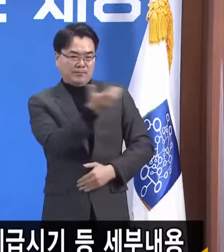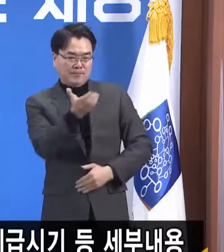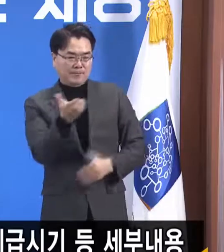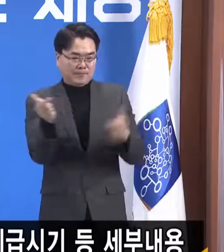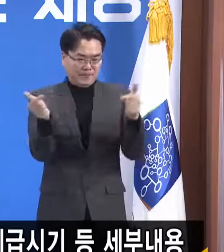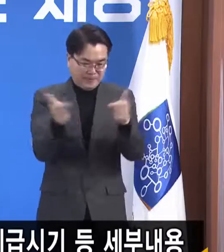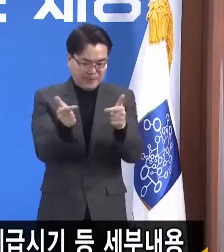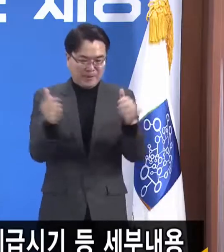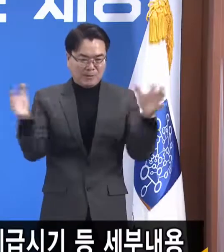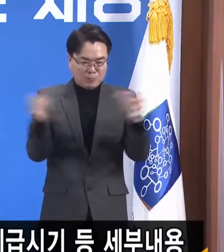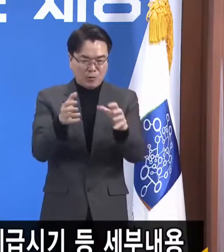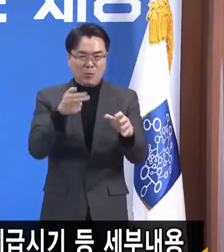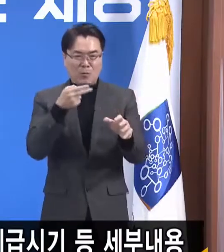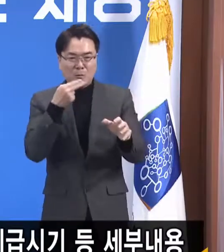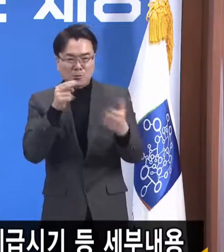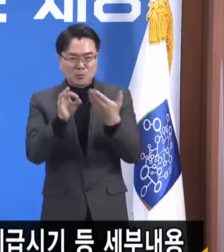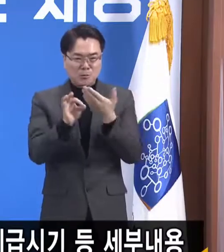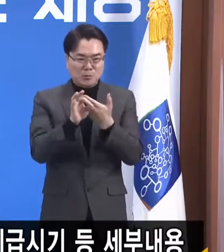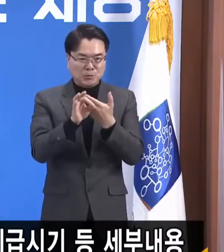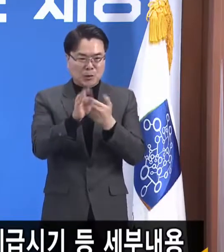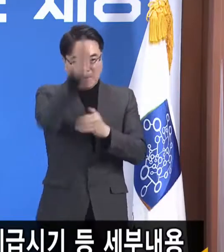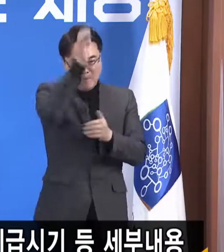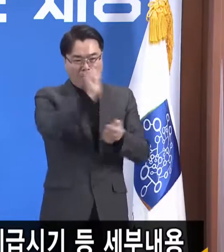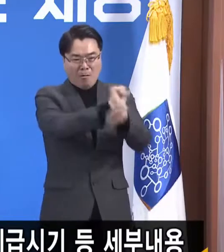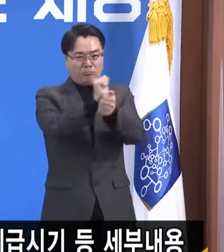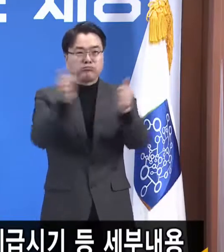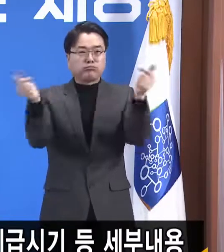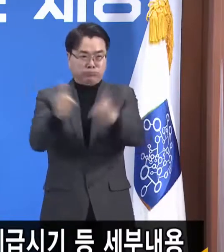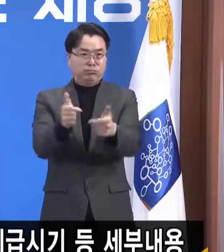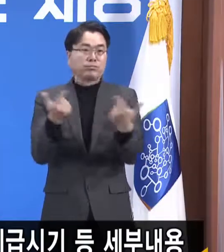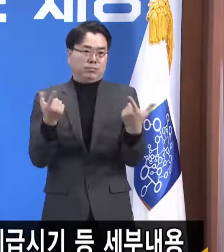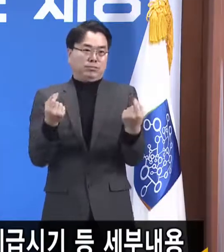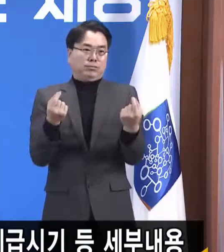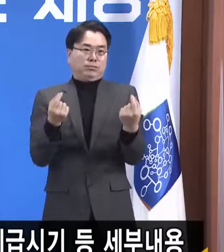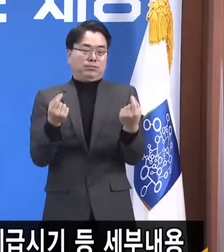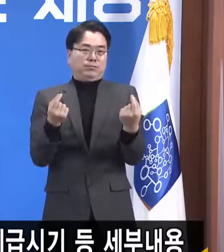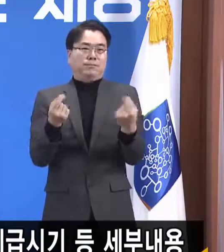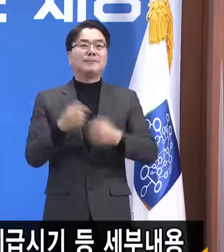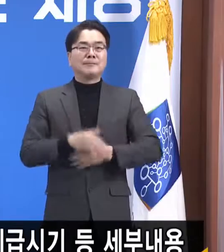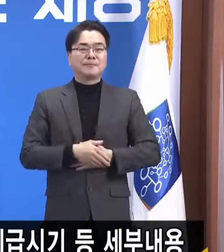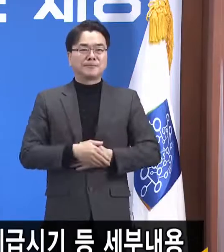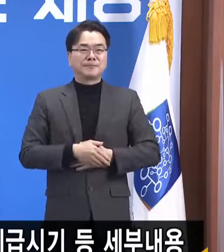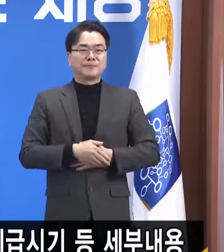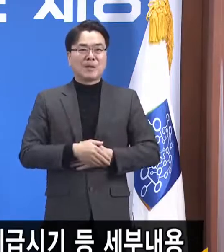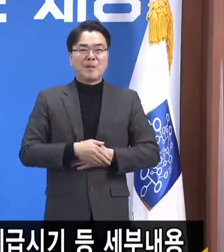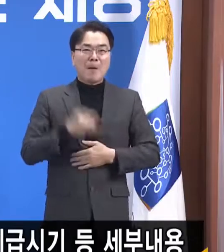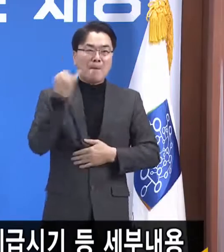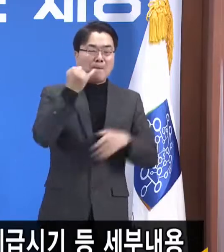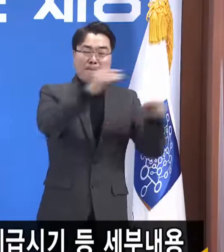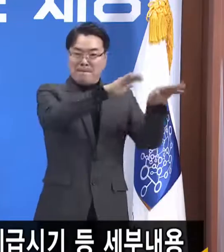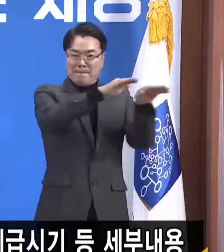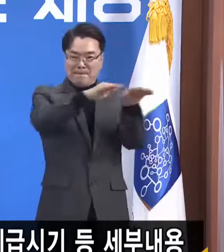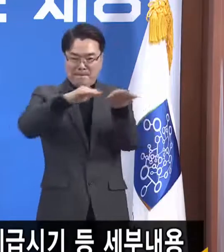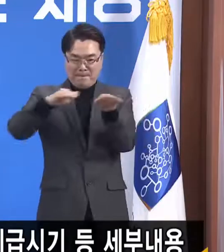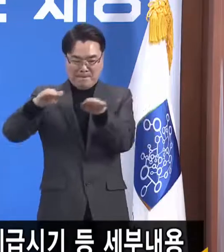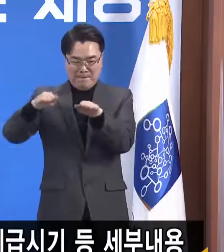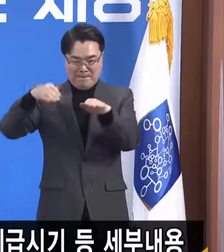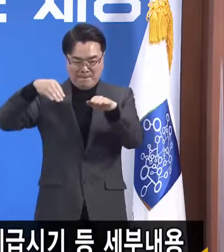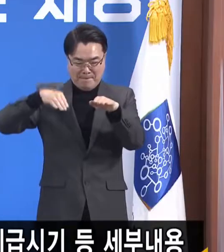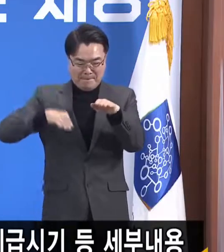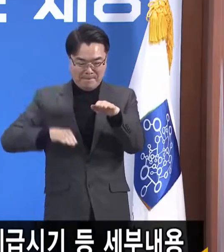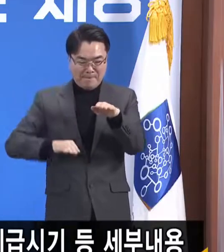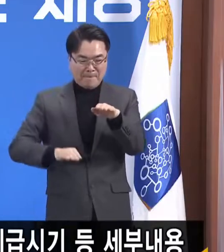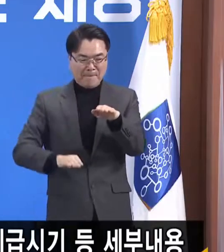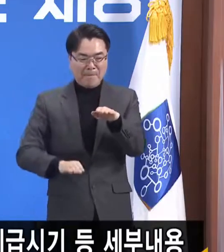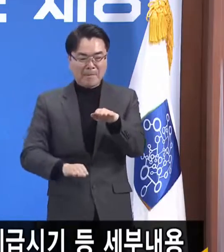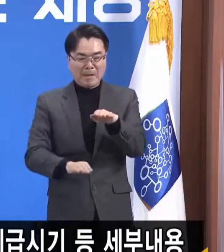제한되면 줄어듭니다. 그건 마치 우리 사회의 바닥에 잔잔하게 깔려있는 이